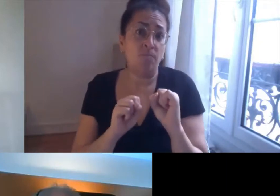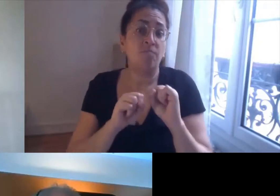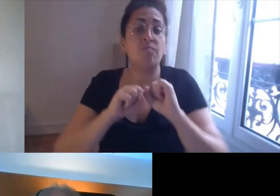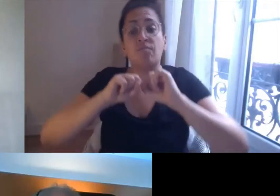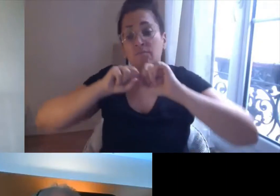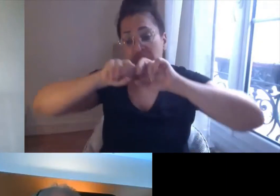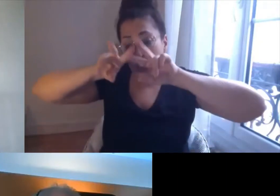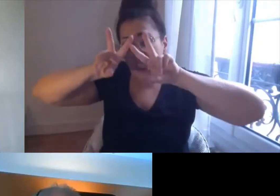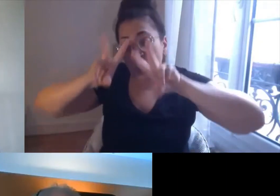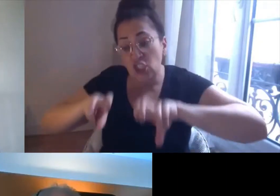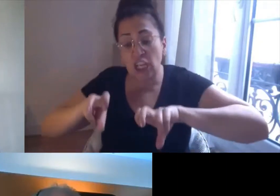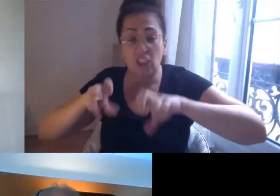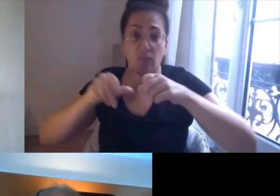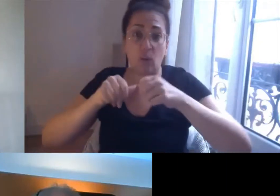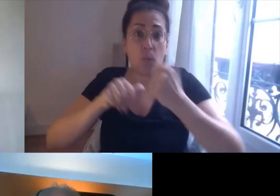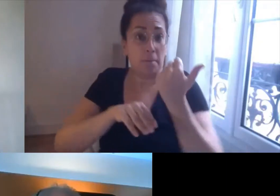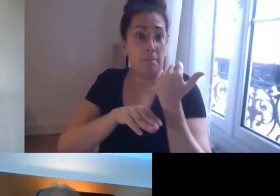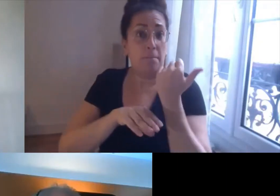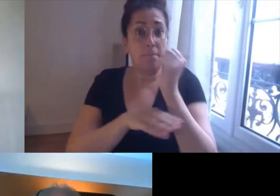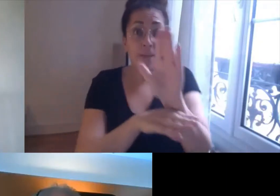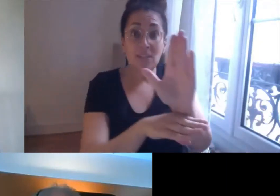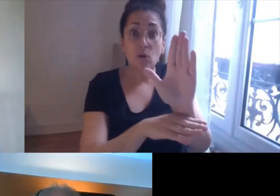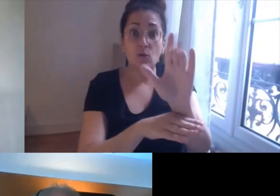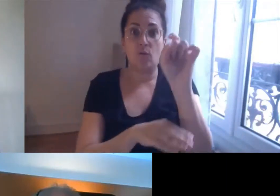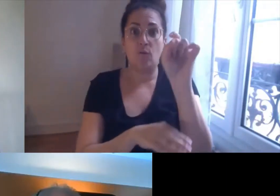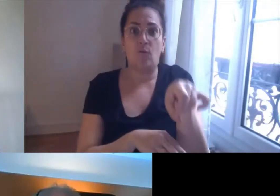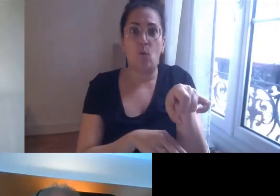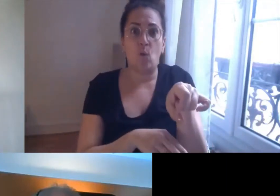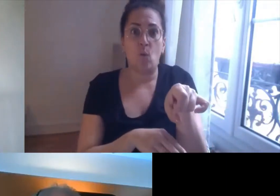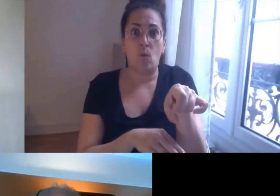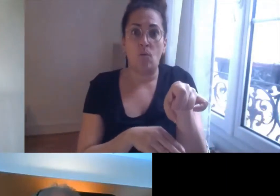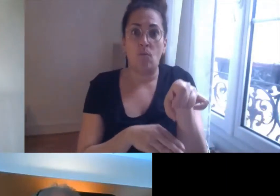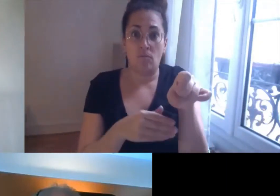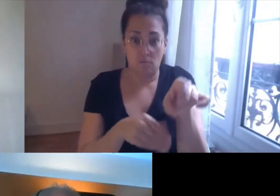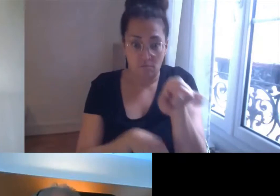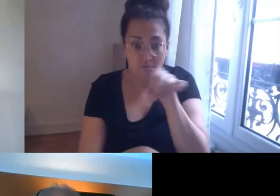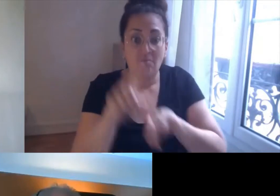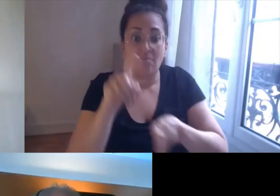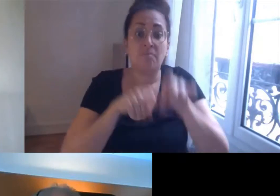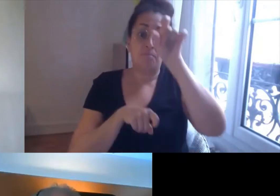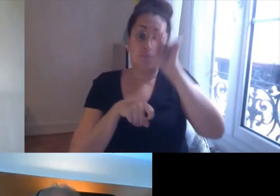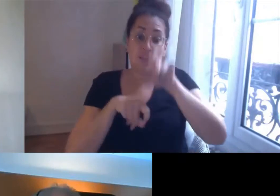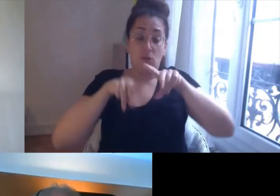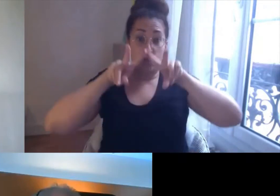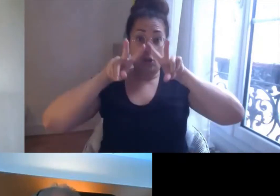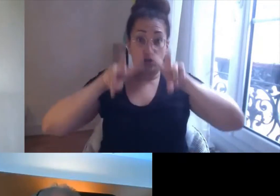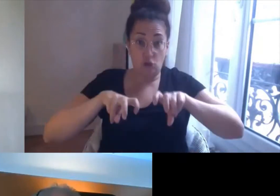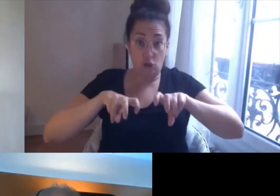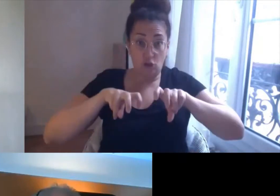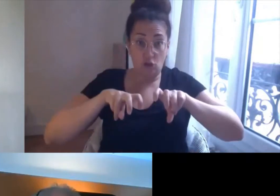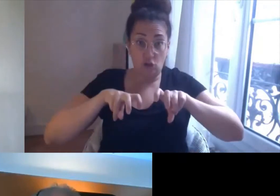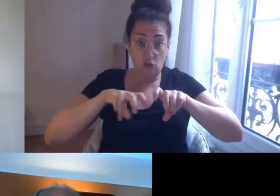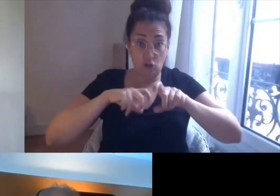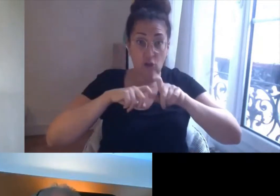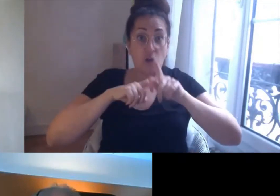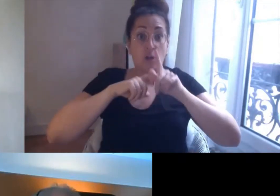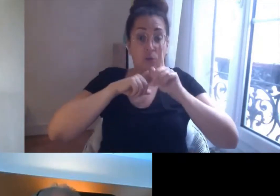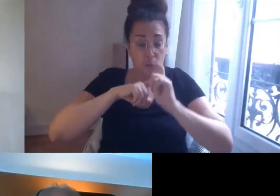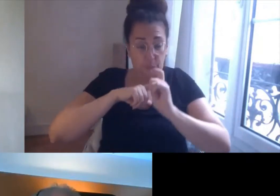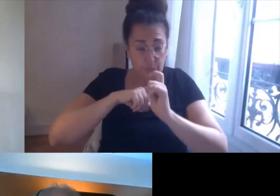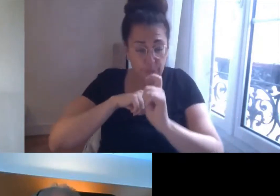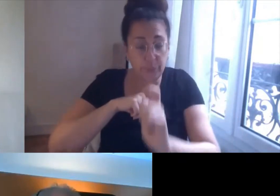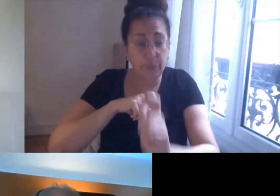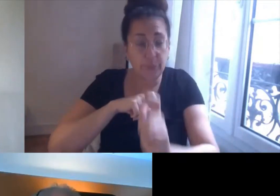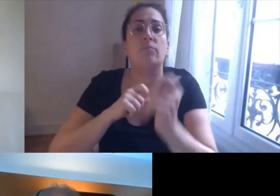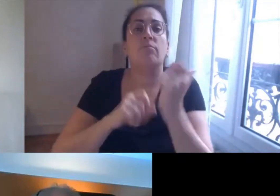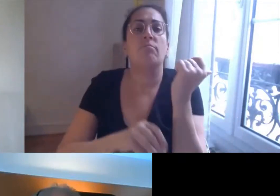c'est un travail qui est fait par les chercheurs, et qui est relativement structuré, c'est-à